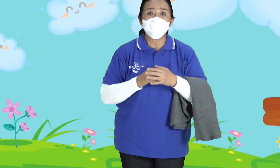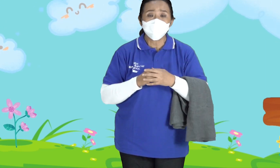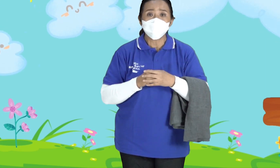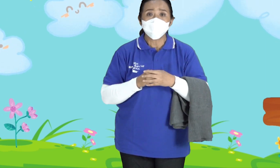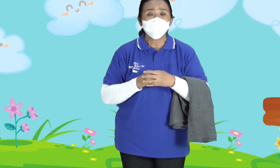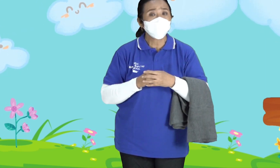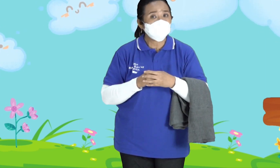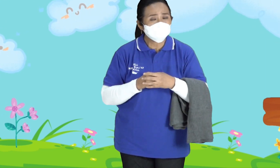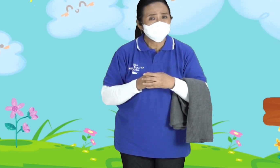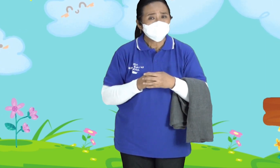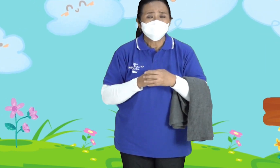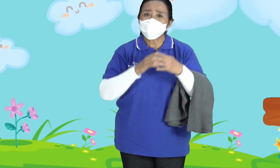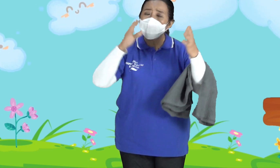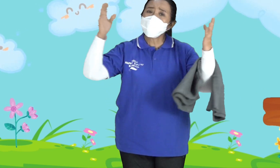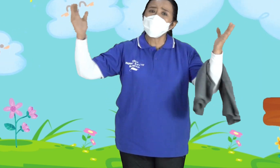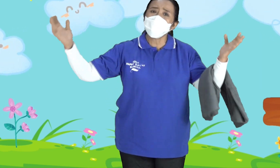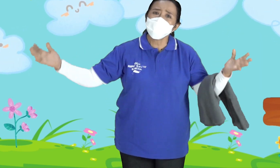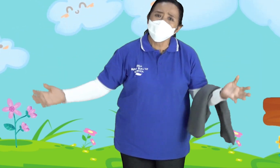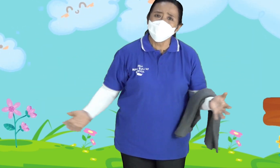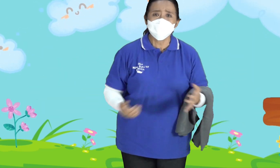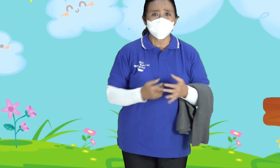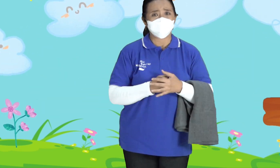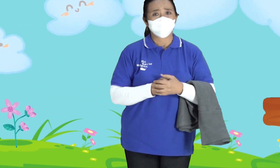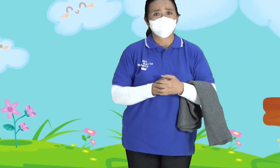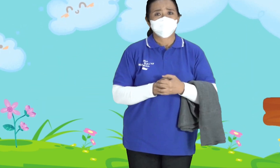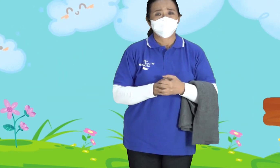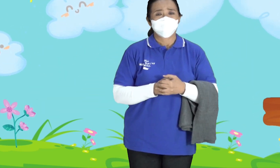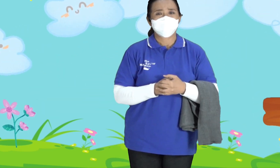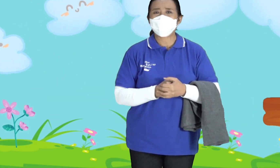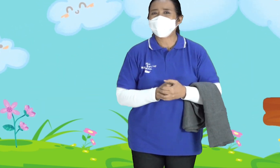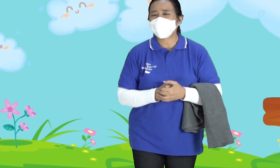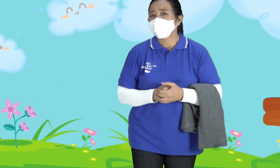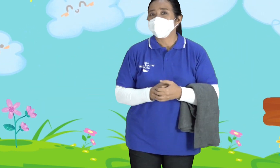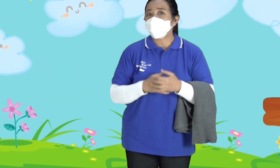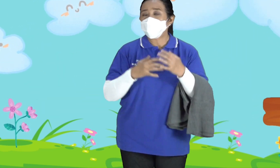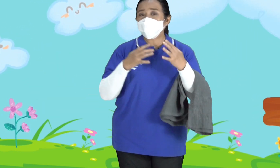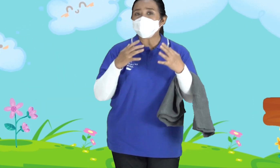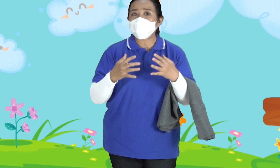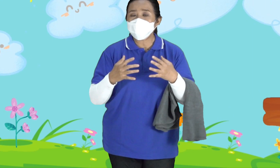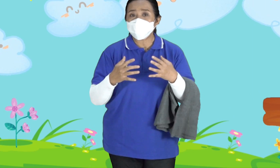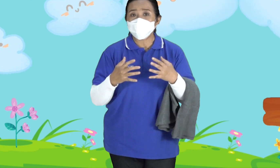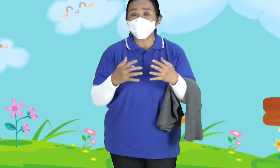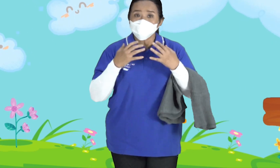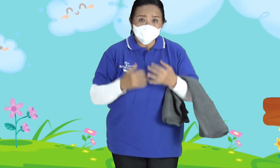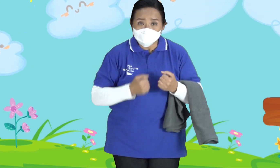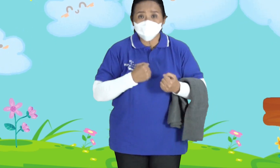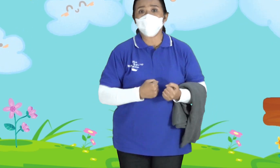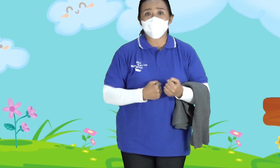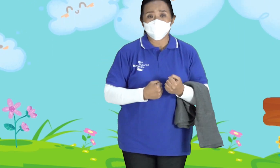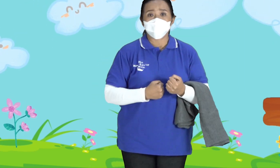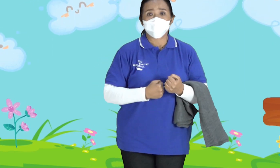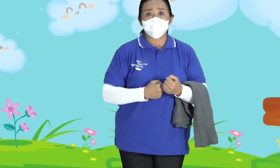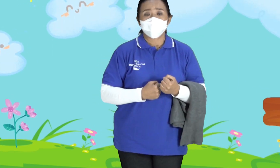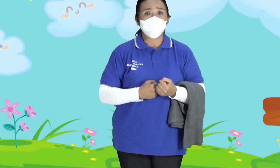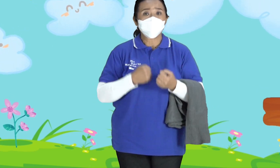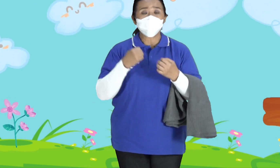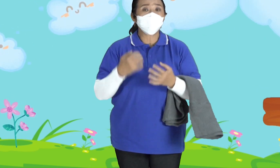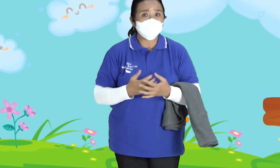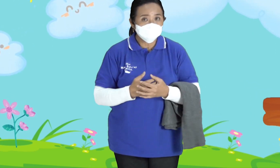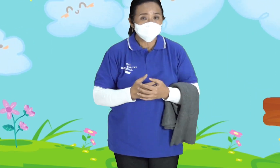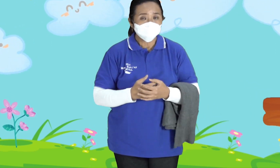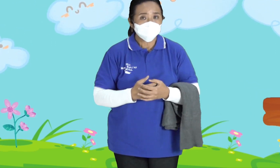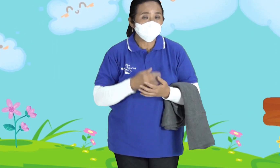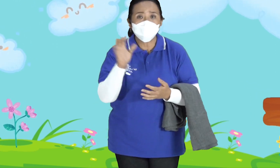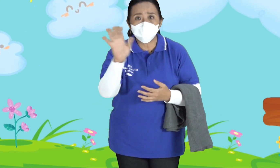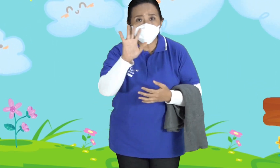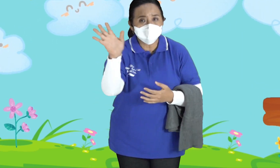engkau Tuhan Selama-lamanya Nah Kalau kita Benar-benar nih ya Mau ikut